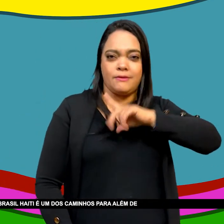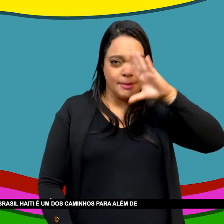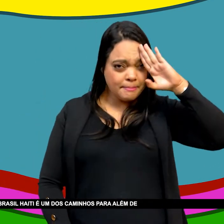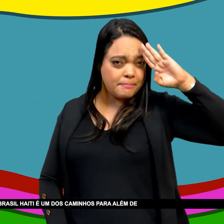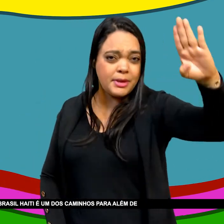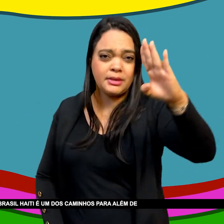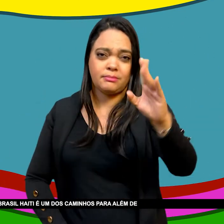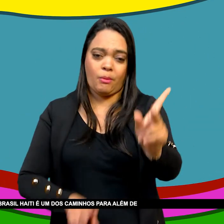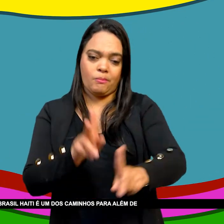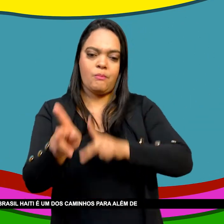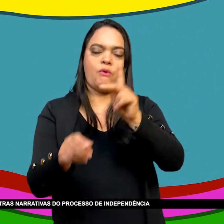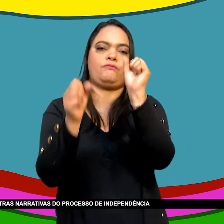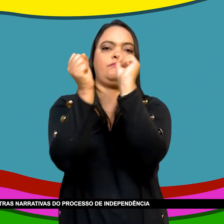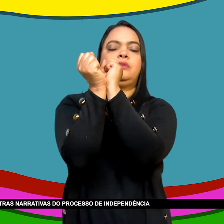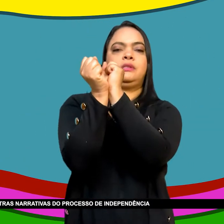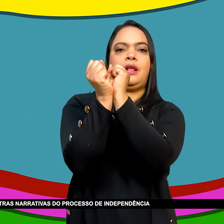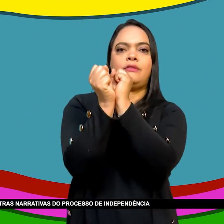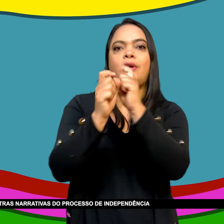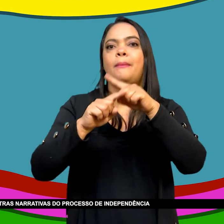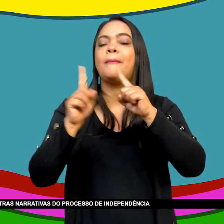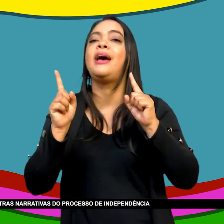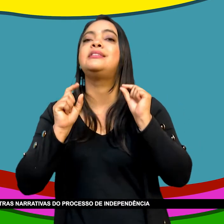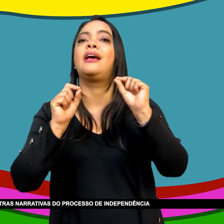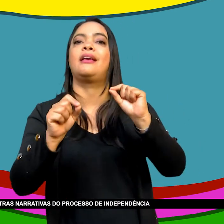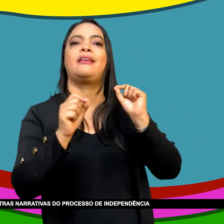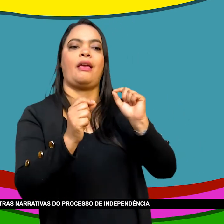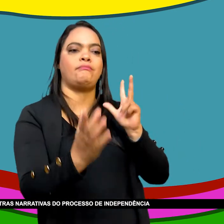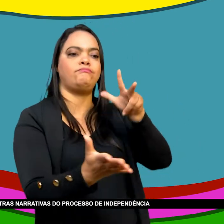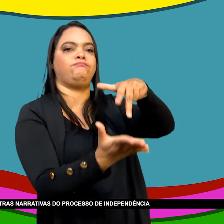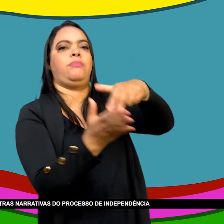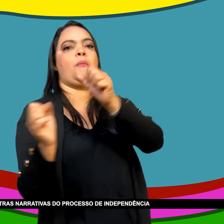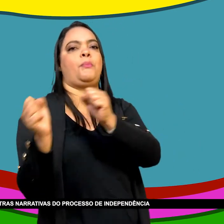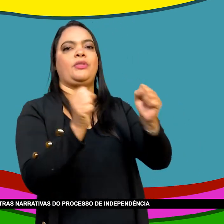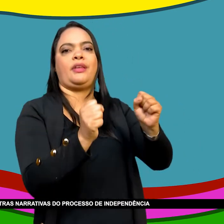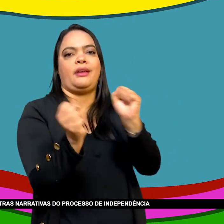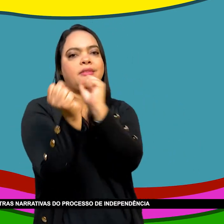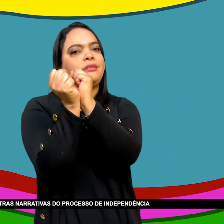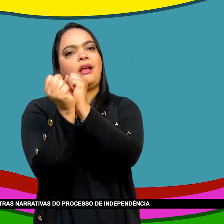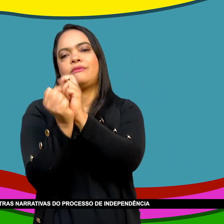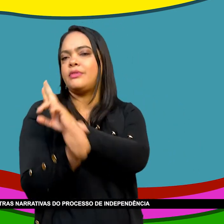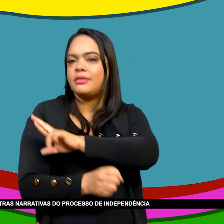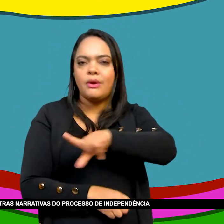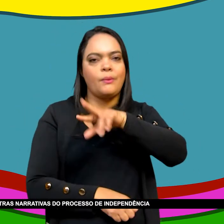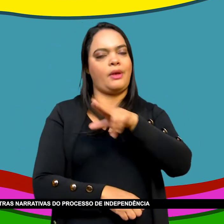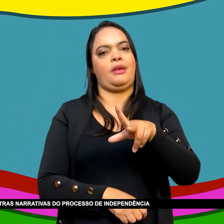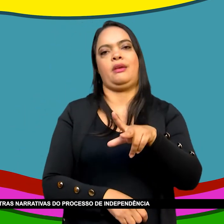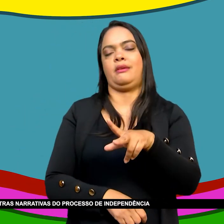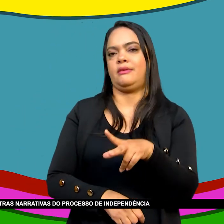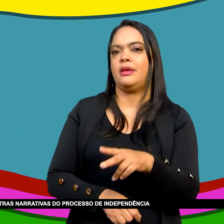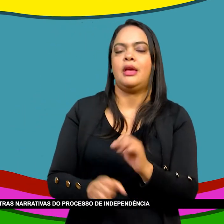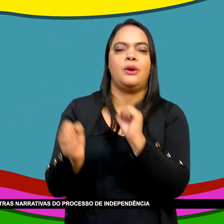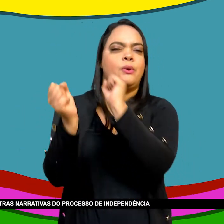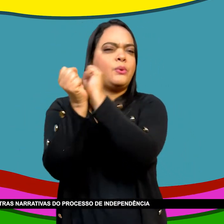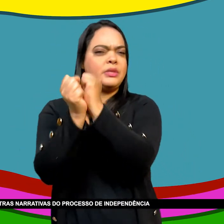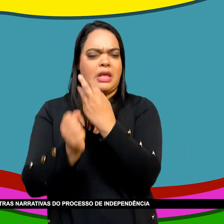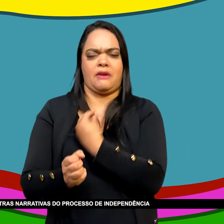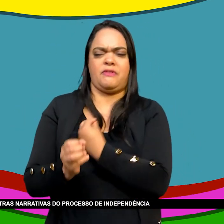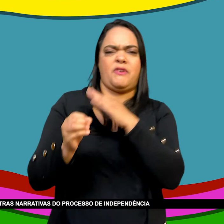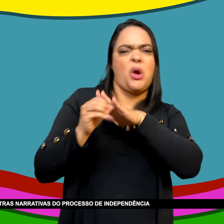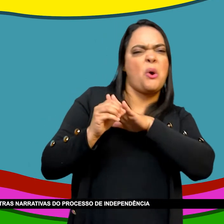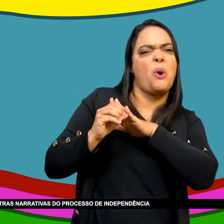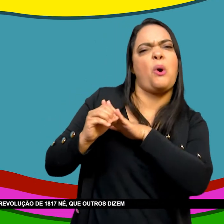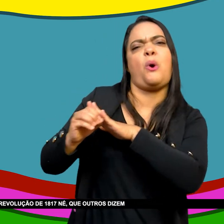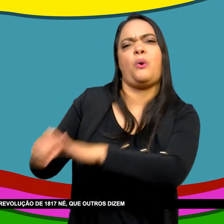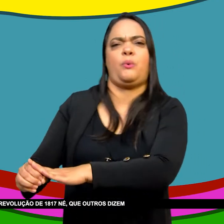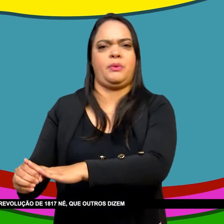Para além de Estudar a Revolução Haitiana Tratar de outras Narrativas do processo De